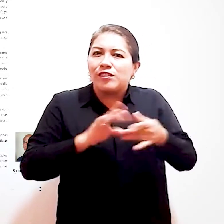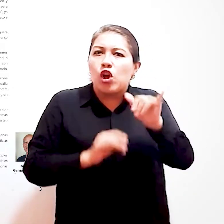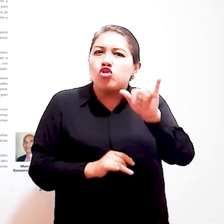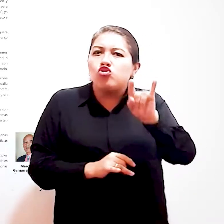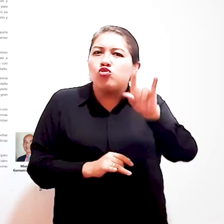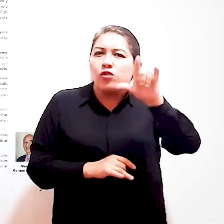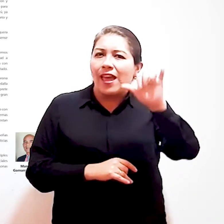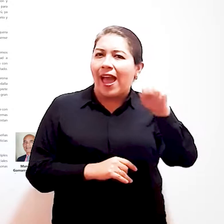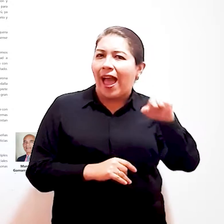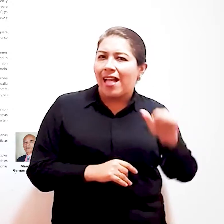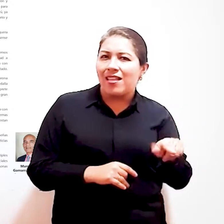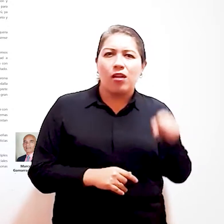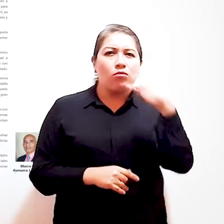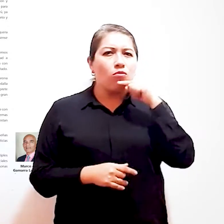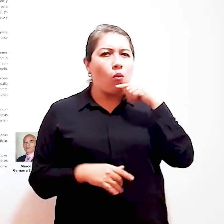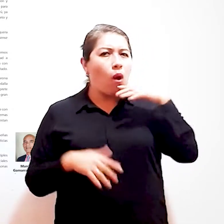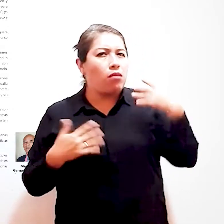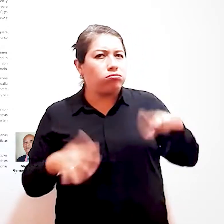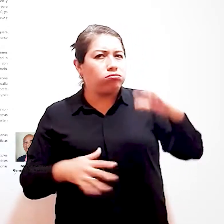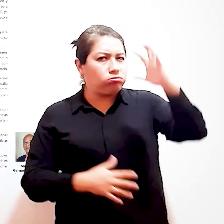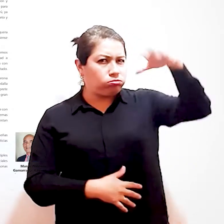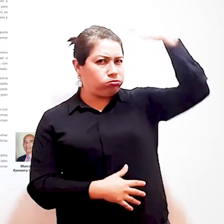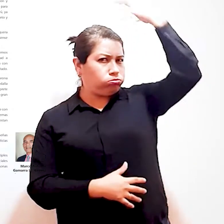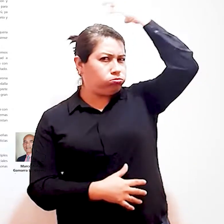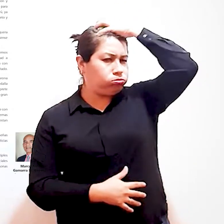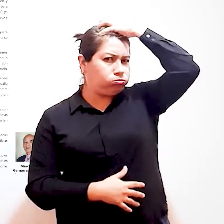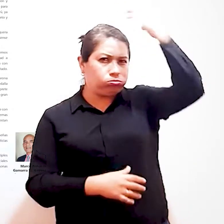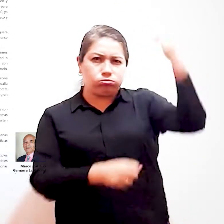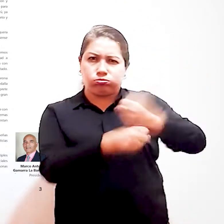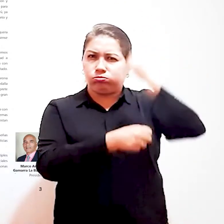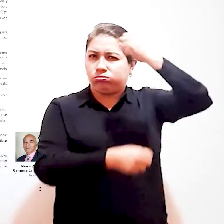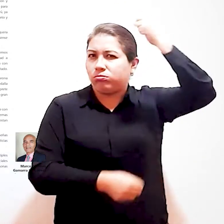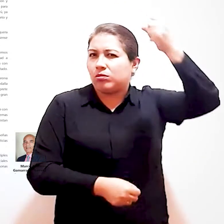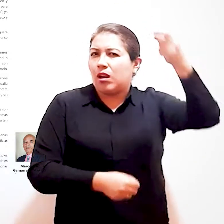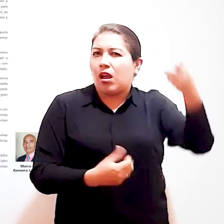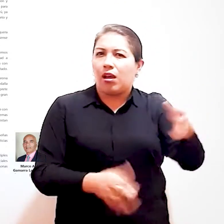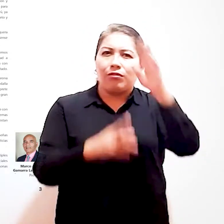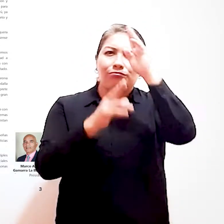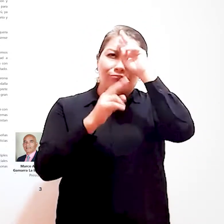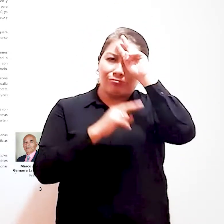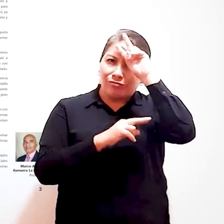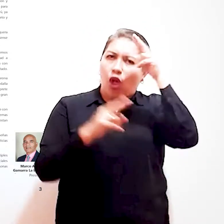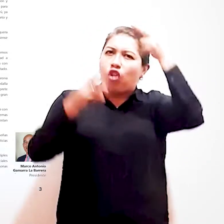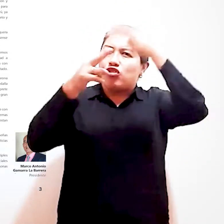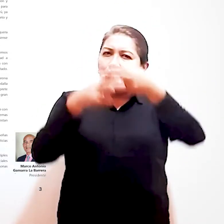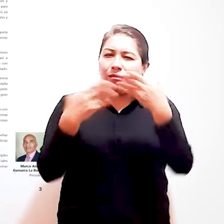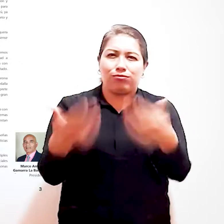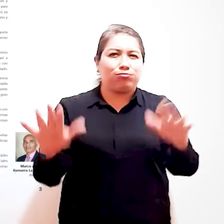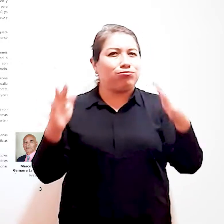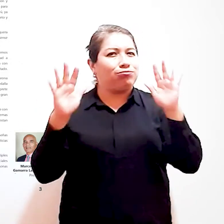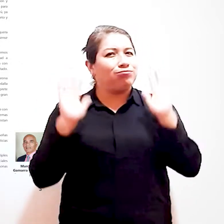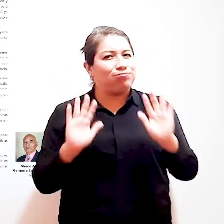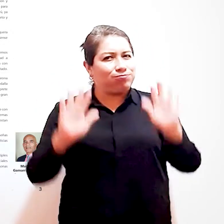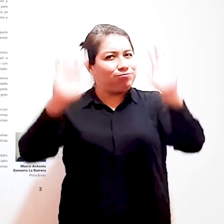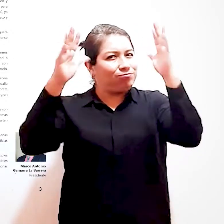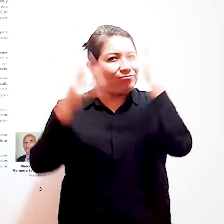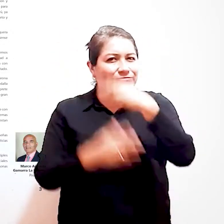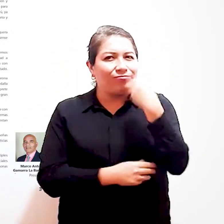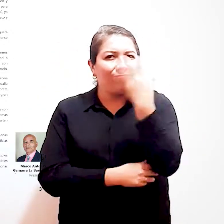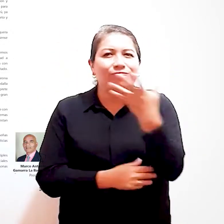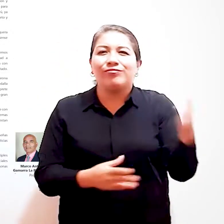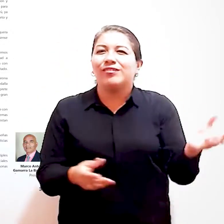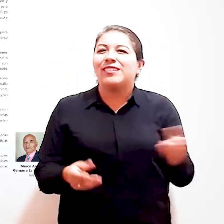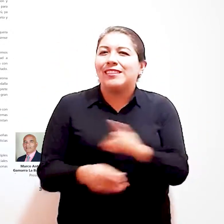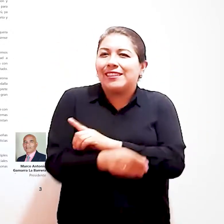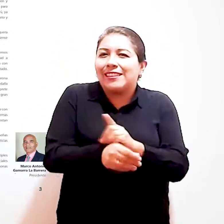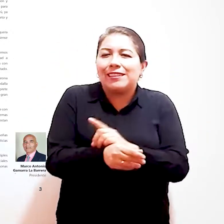Conoceremos la historia de Juliana Poveda, una verdadera campeona mundial que ha dejado en alto el nombre del Perú al conquistar la medalla